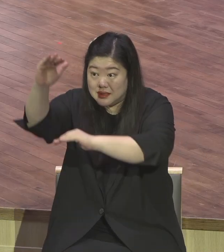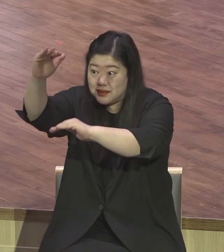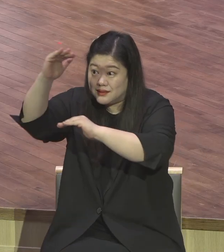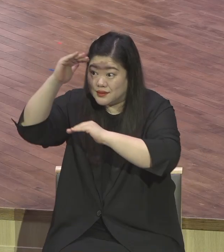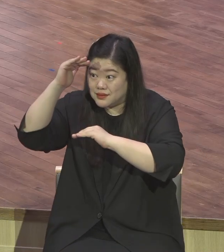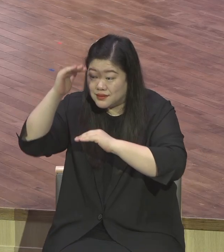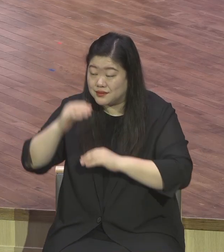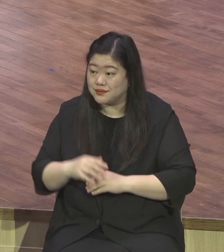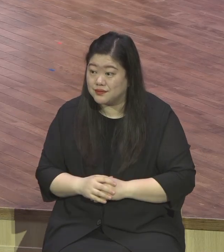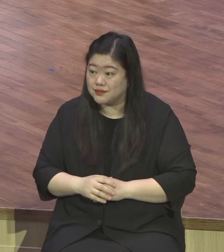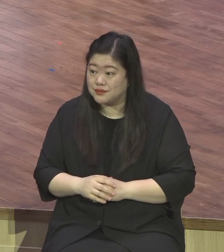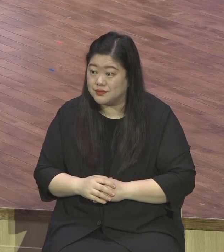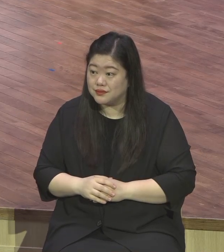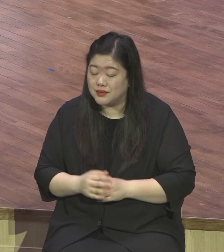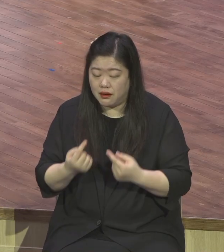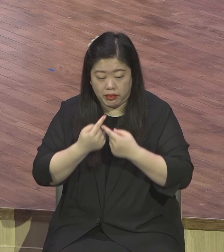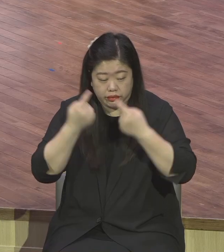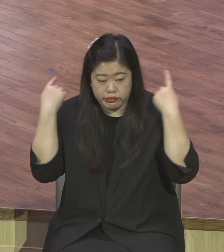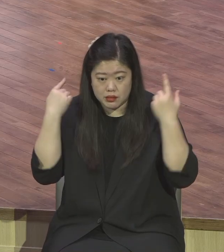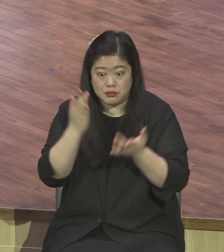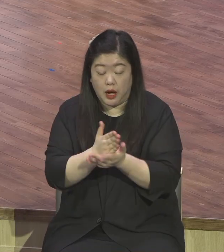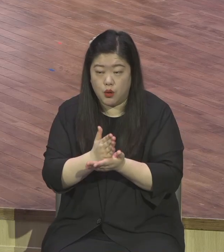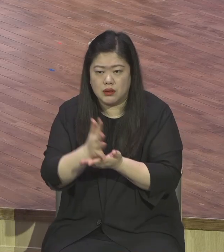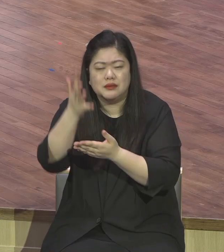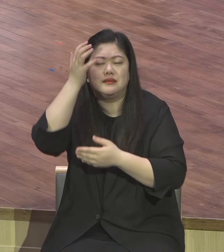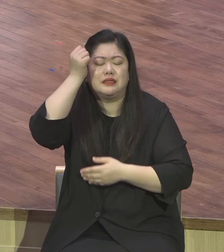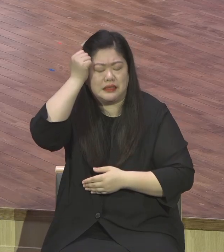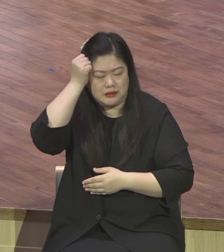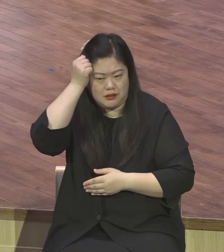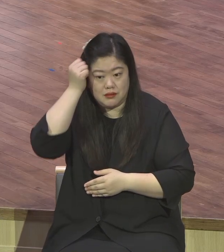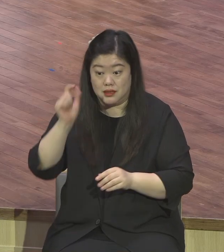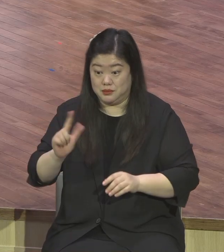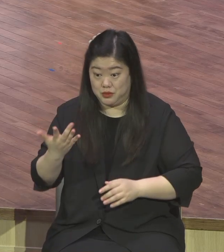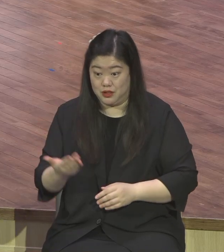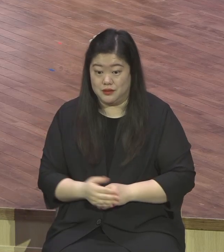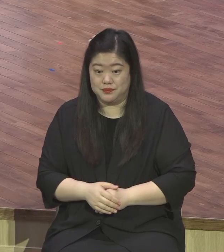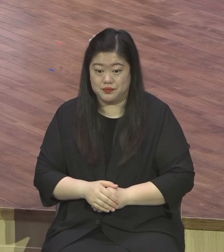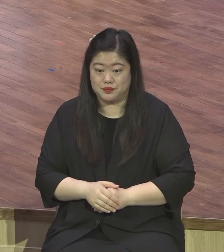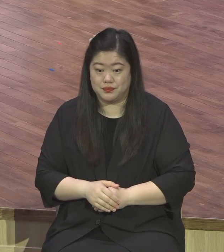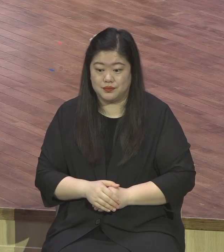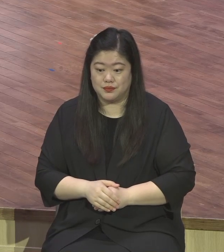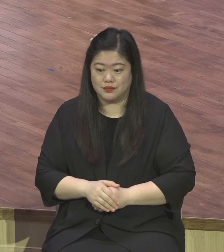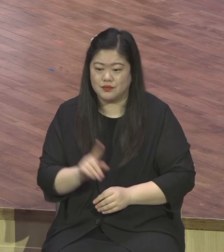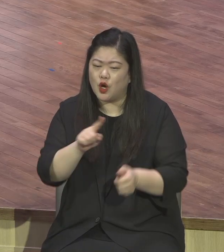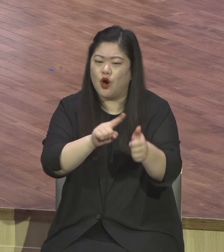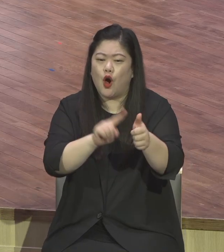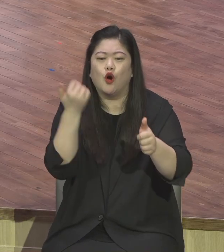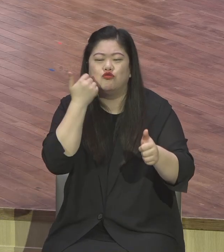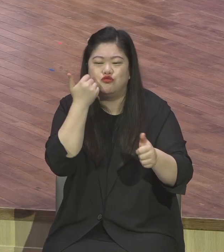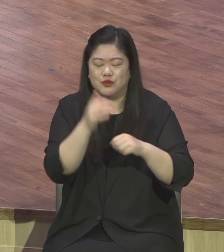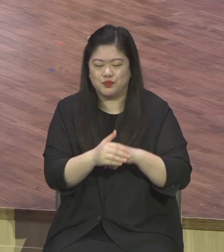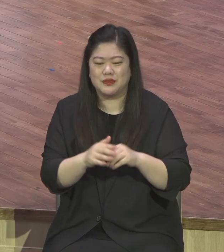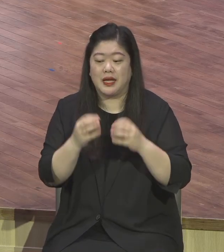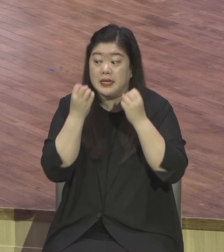어떤 분이 이사를 와서 교회를 찾았어요 교회를 찾는데 어느 교회에 가야 될지 판단하신 거예요 교회들은 많잖아요